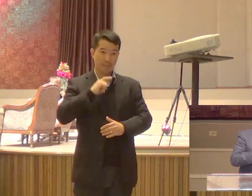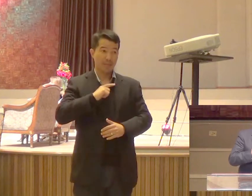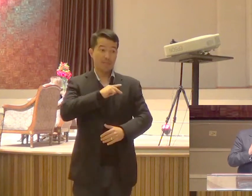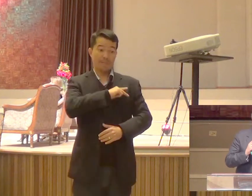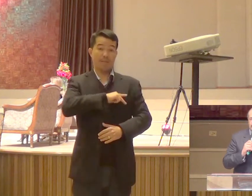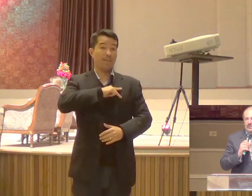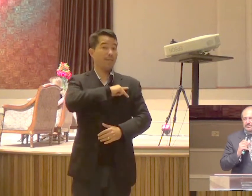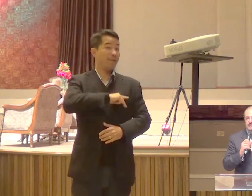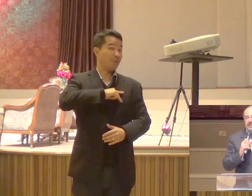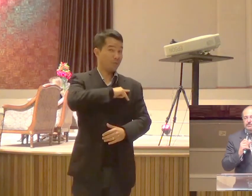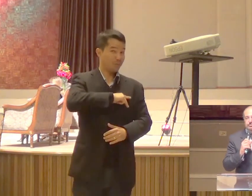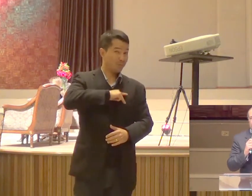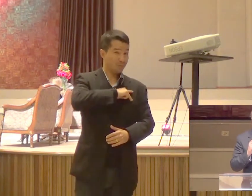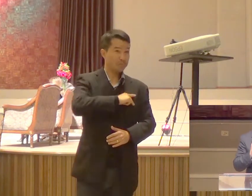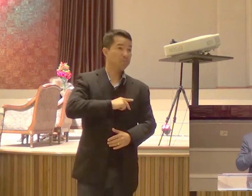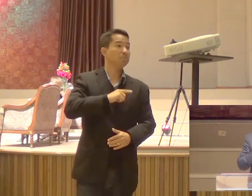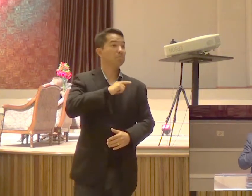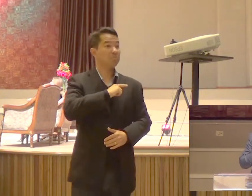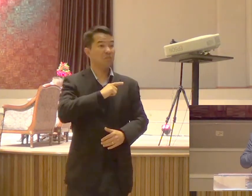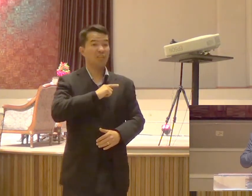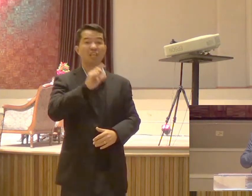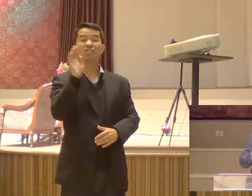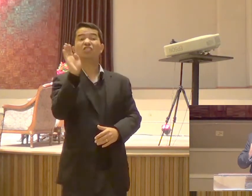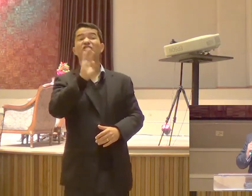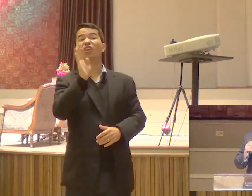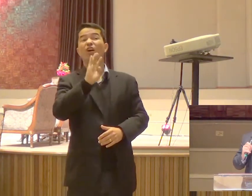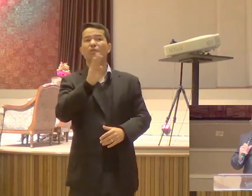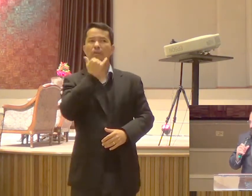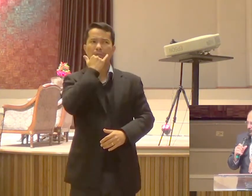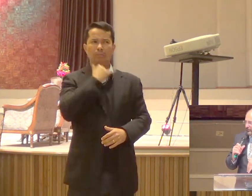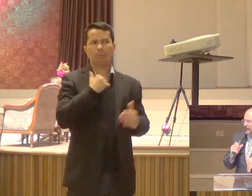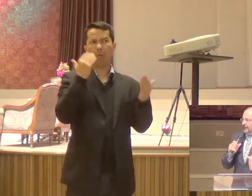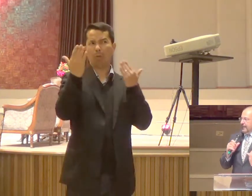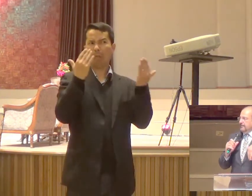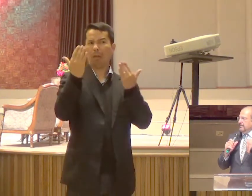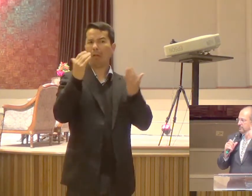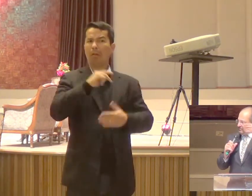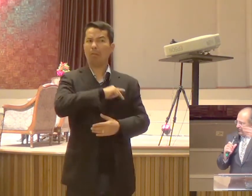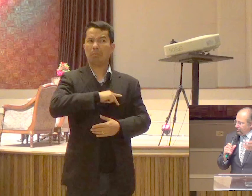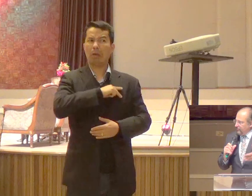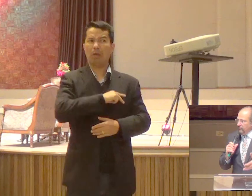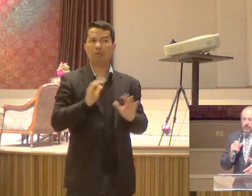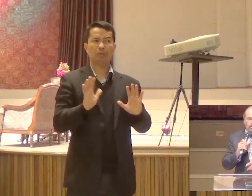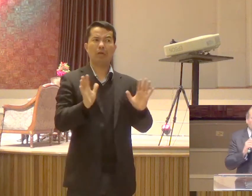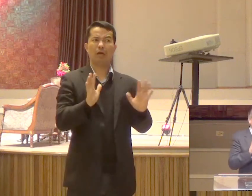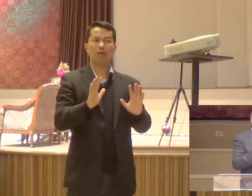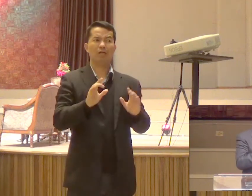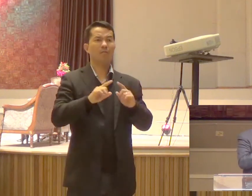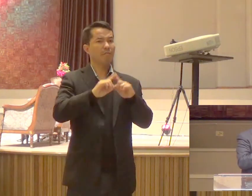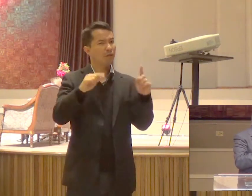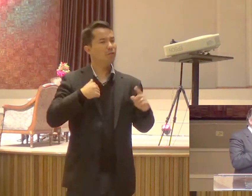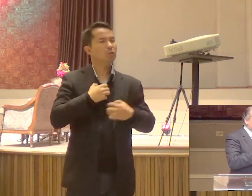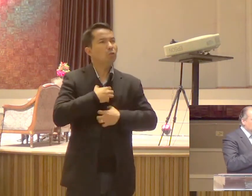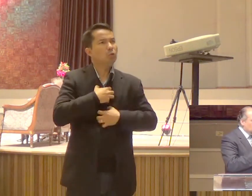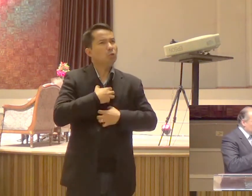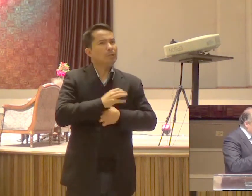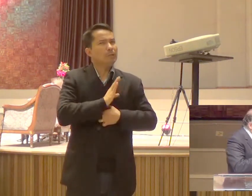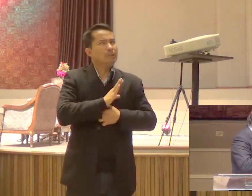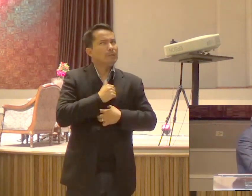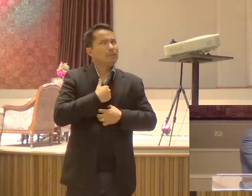apóstolo, está se despedindo Gente, eu não estou me comparando com Paulo É que esse texto me veio ao coração como um consolo do